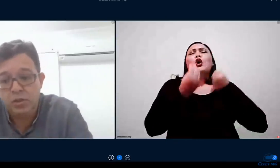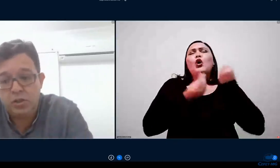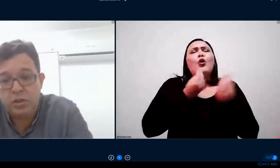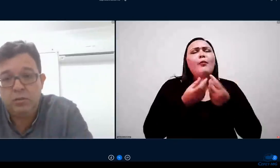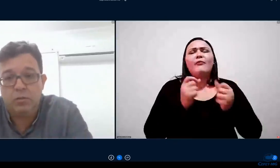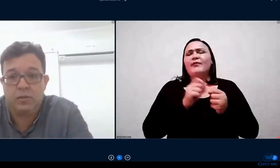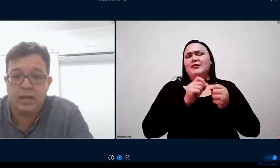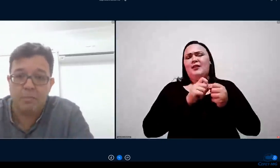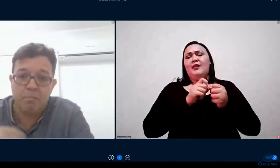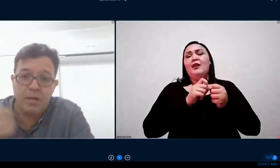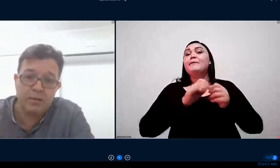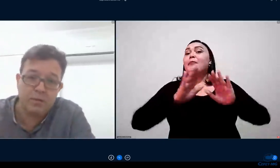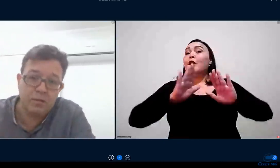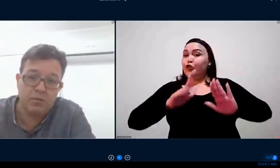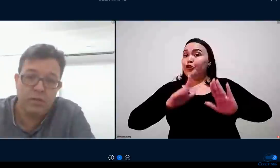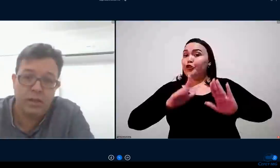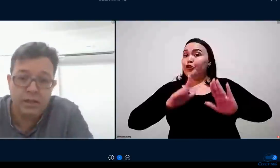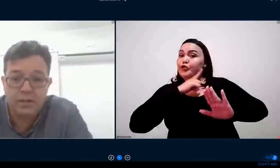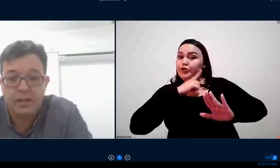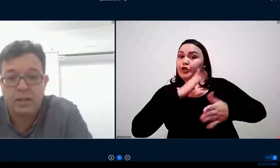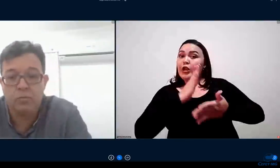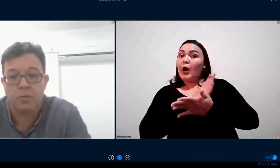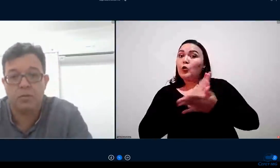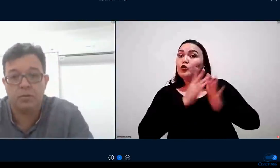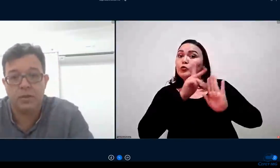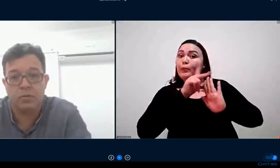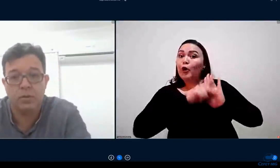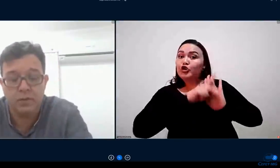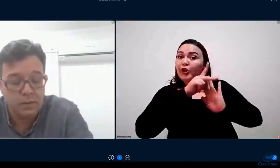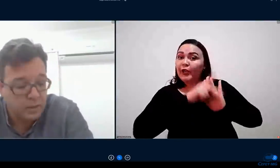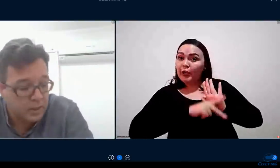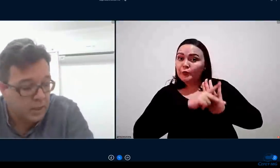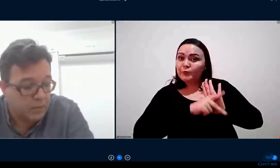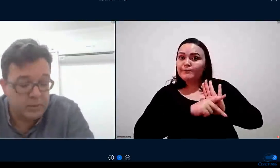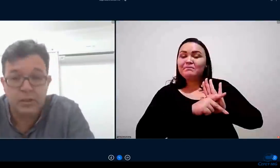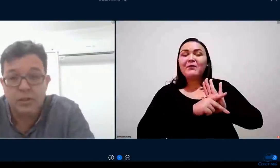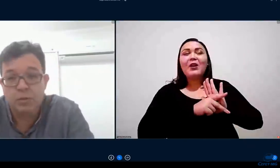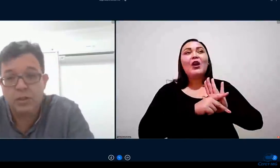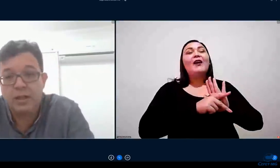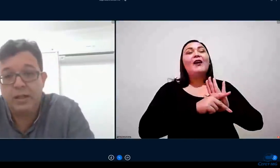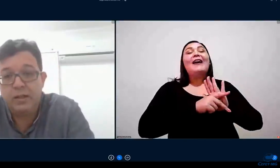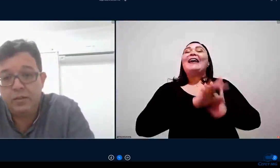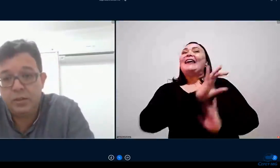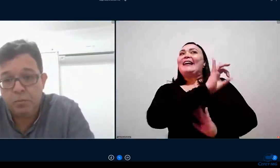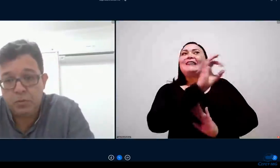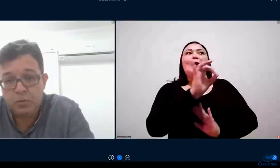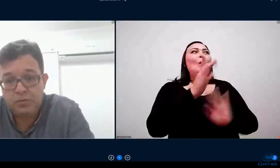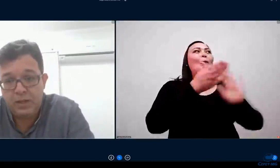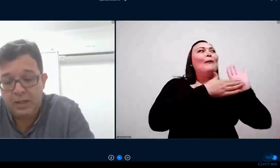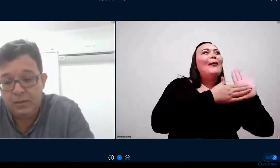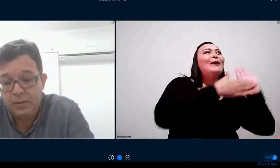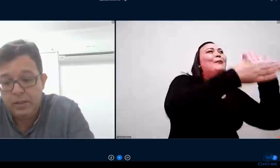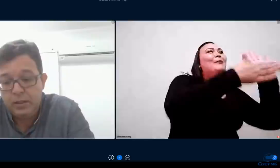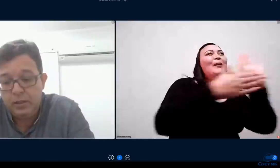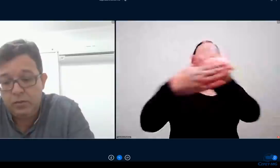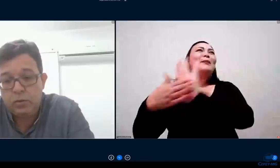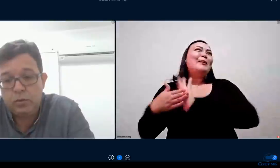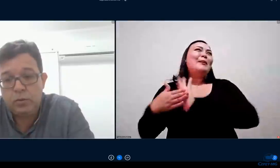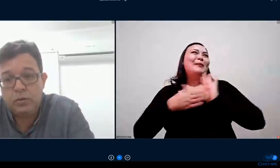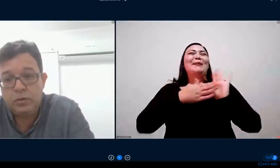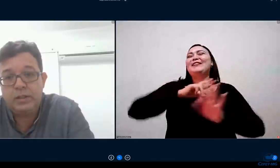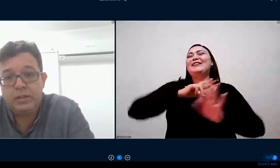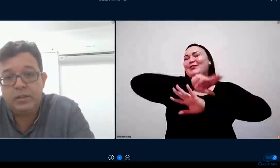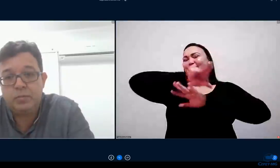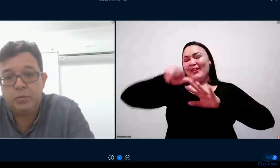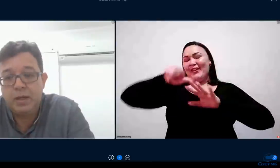distintos cabeças diferentes cada um propondo uma coisa mas a gente tinha muita clareza e a gente procurou falar isso